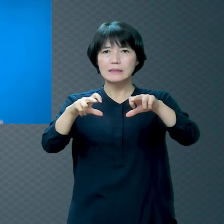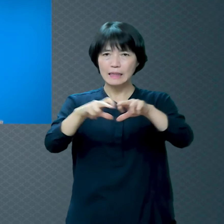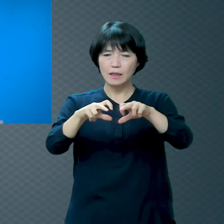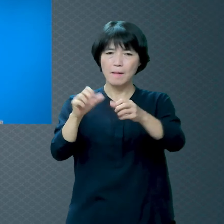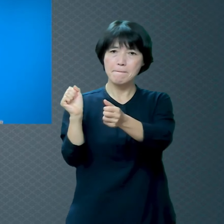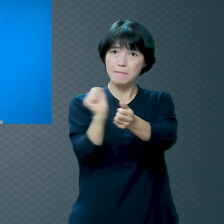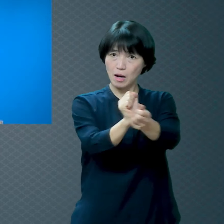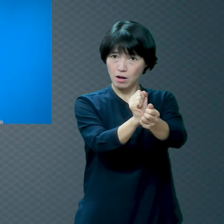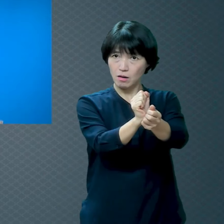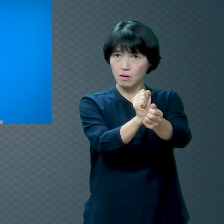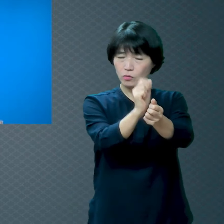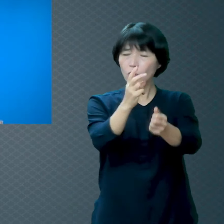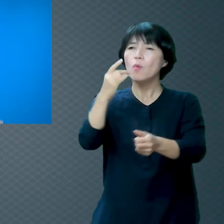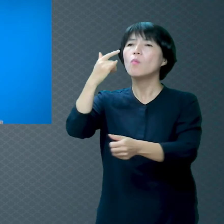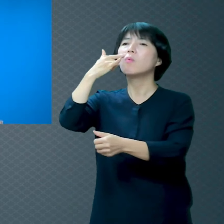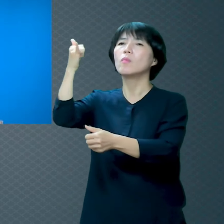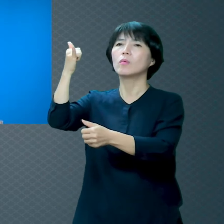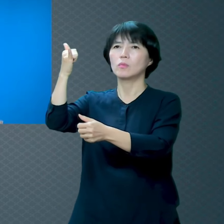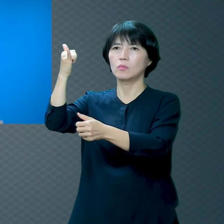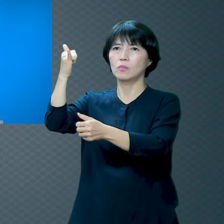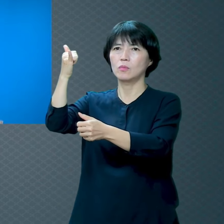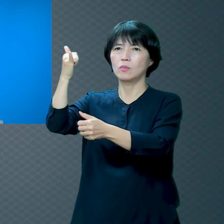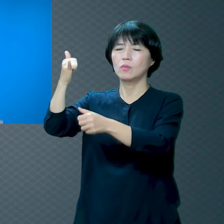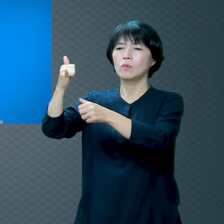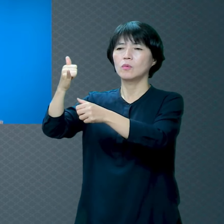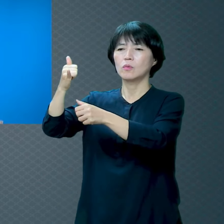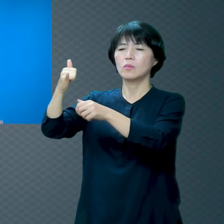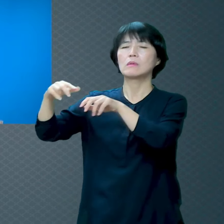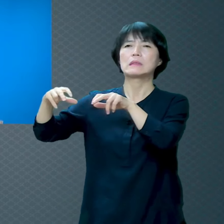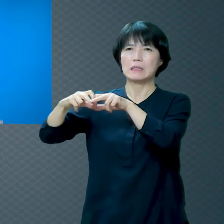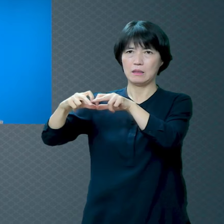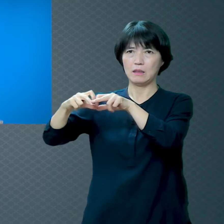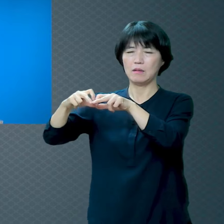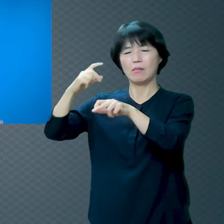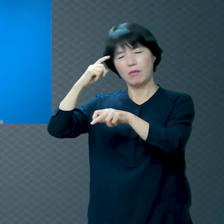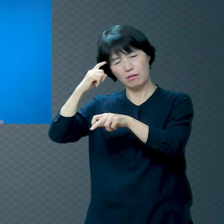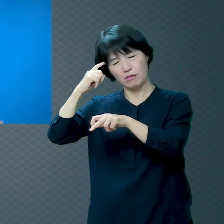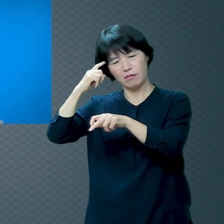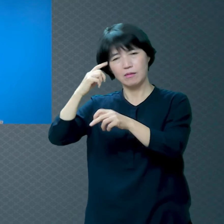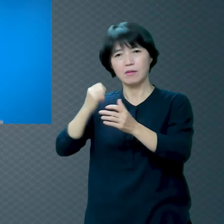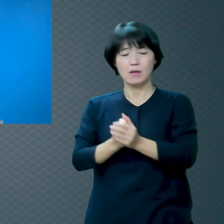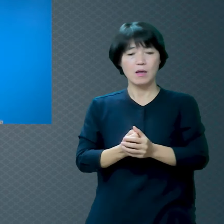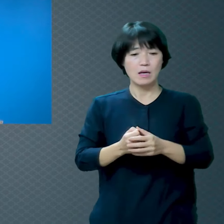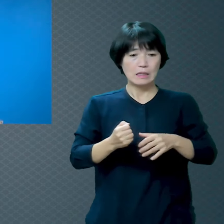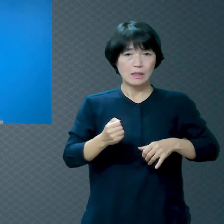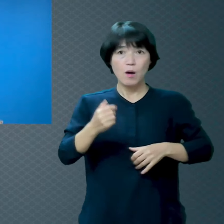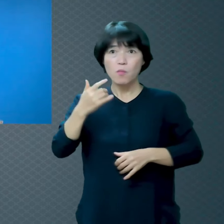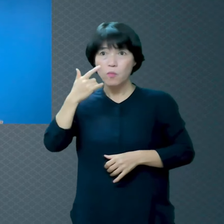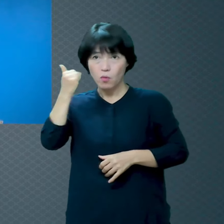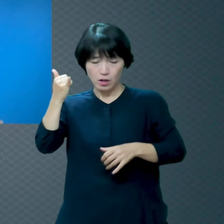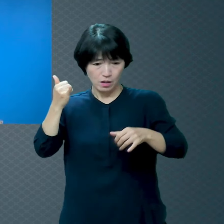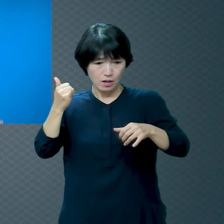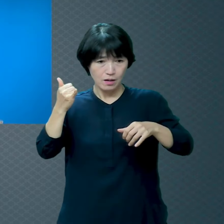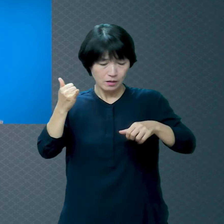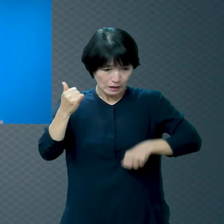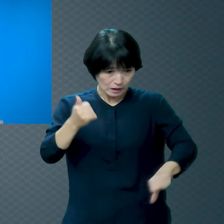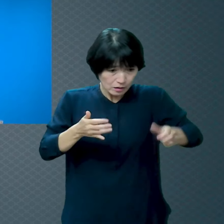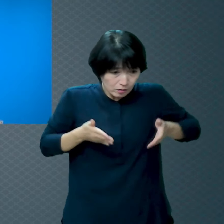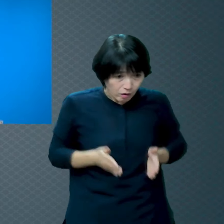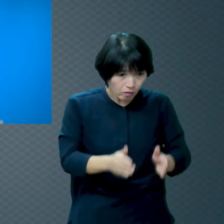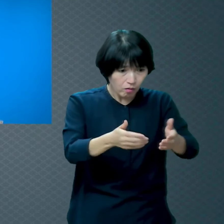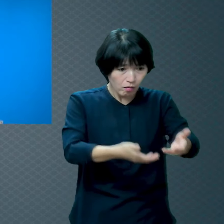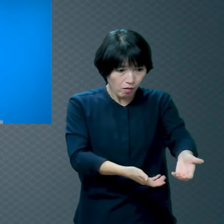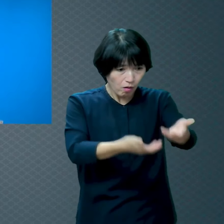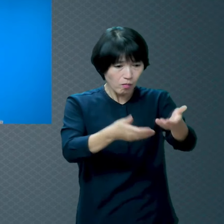부모까지 장애화가 돼요 왜요? 장애 아이를 키우다 보면 부모 마음도